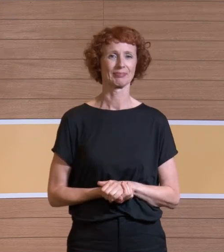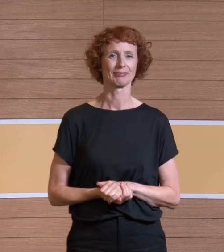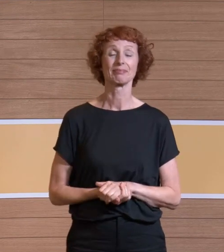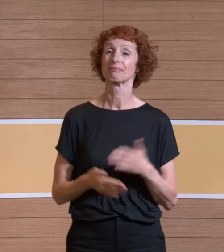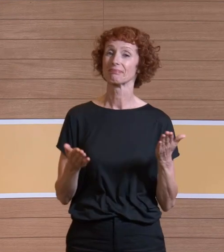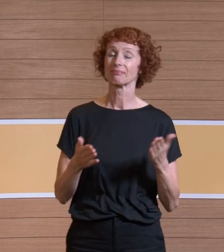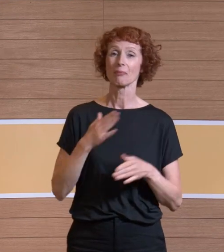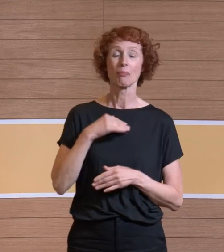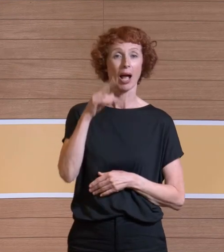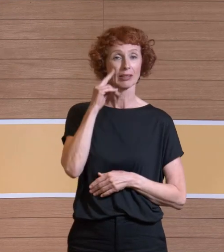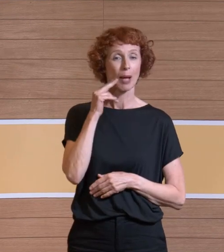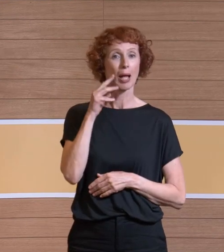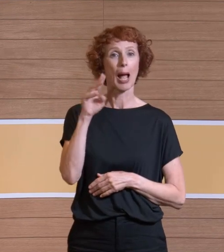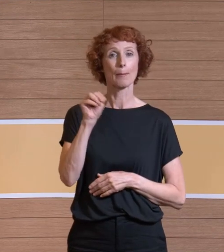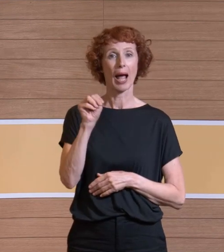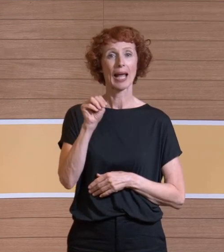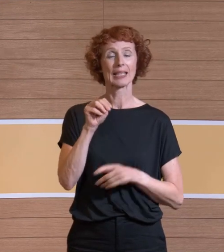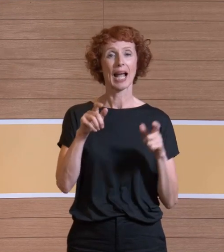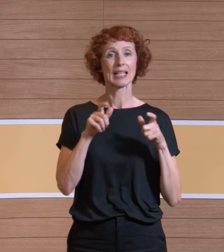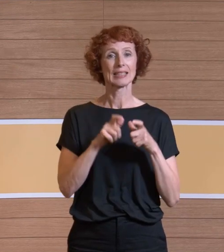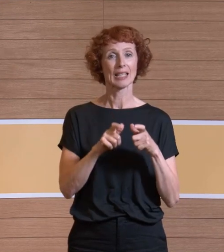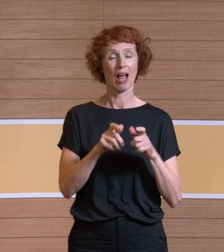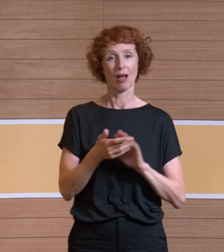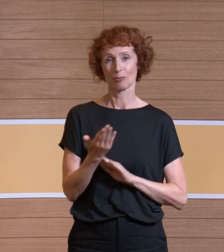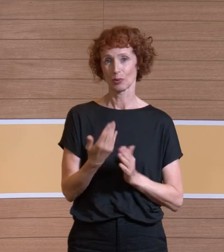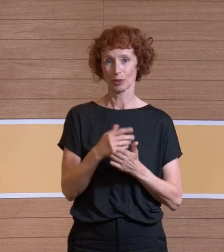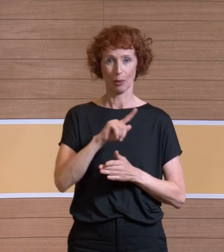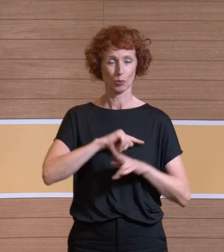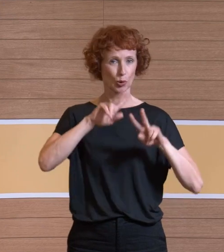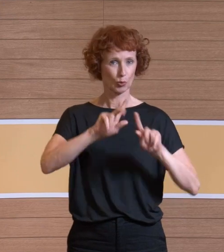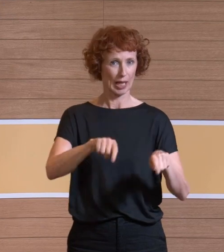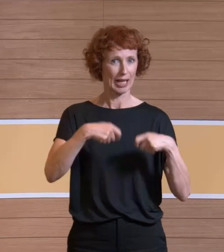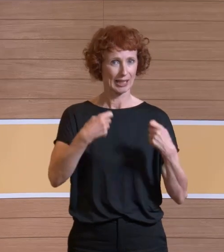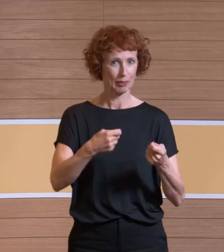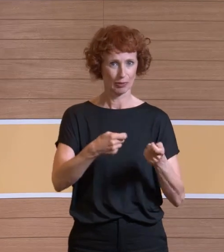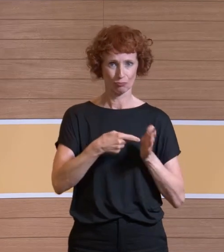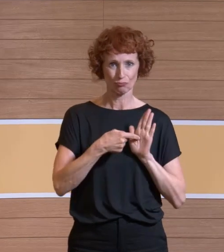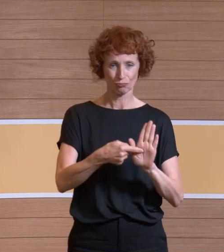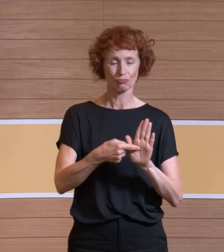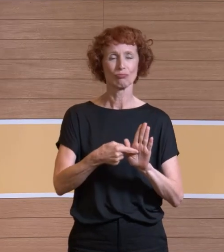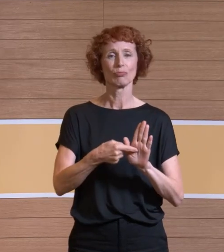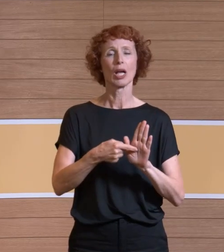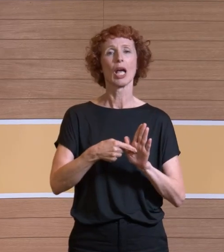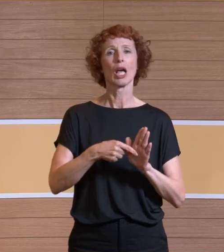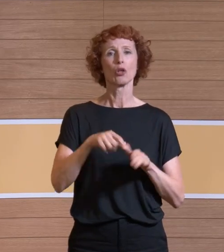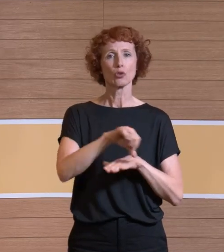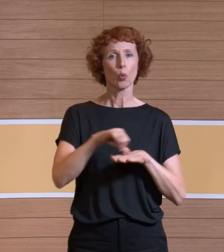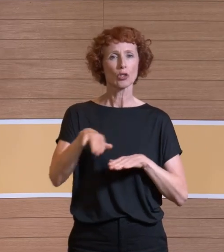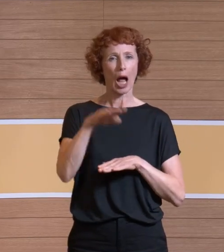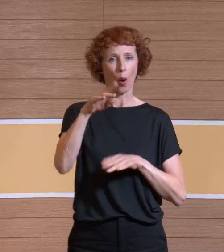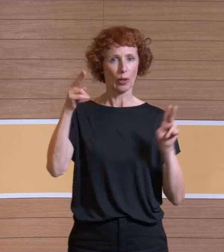Genau, mein Name ist Mareike Ziegler. Ich werde die Untersuchungsergebnisse zur Reduktion von chirurgischem Rauch aus unserem Forschungs-OP